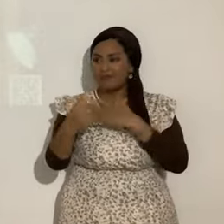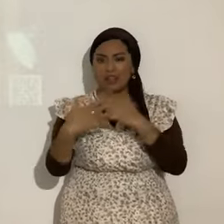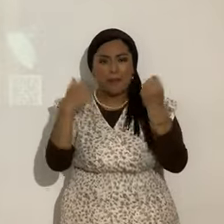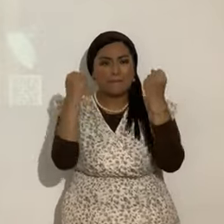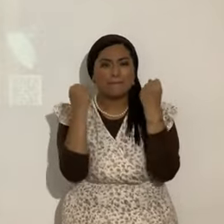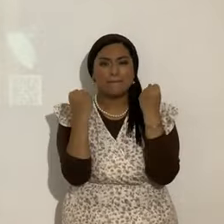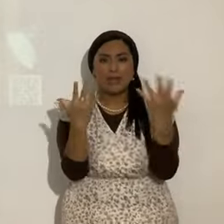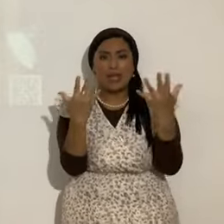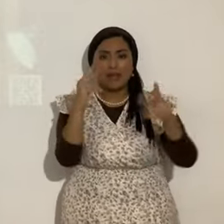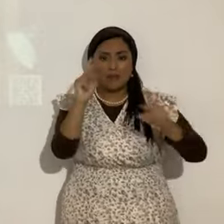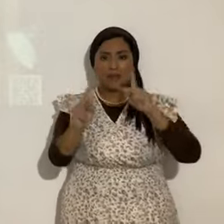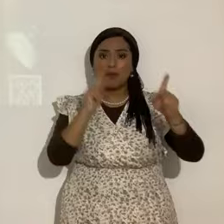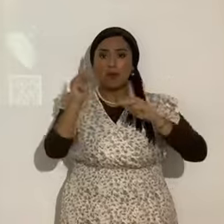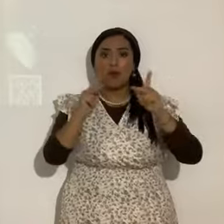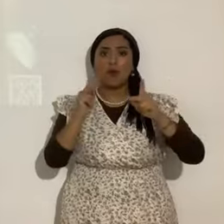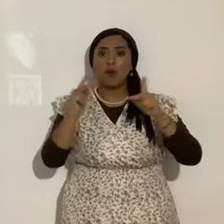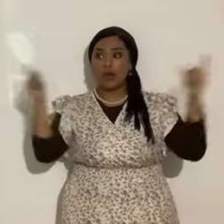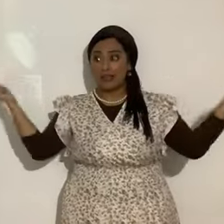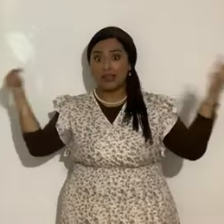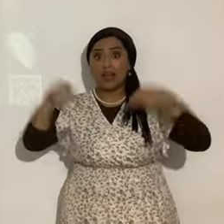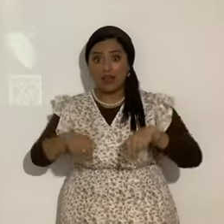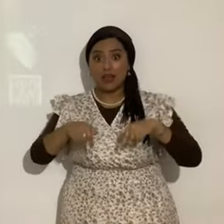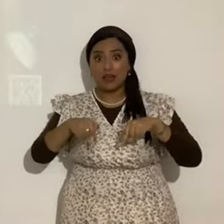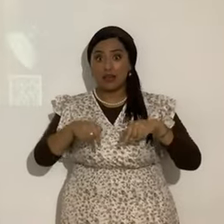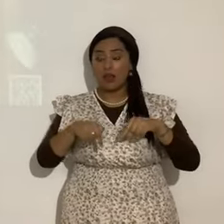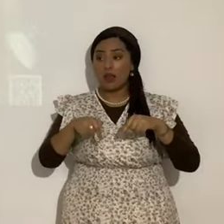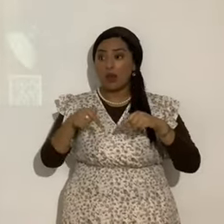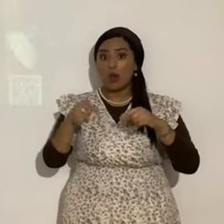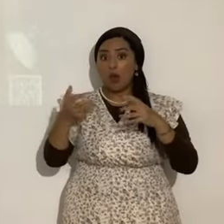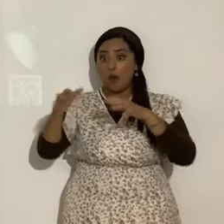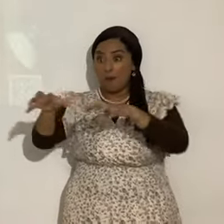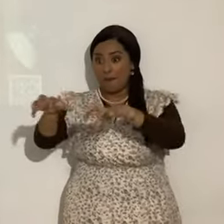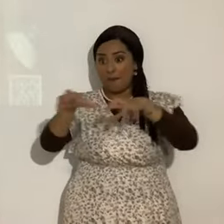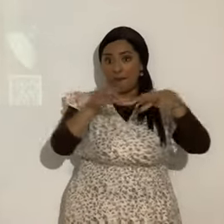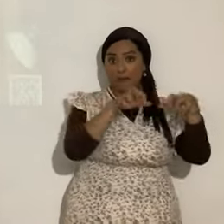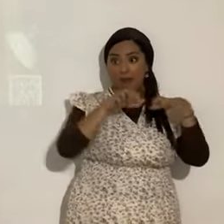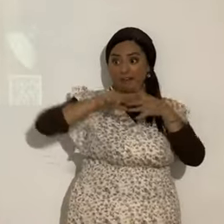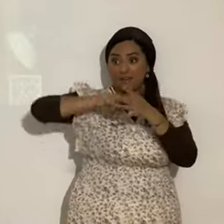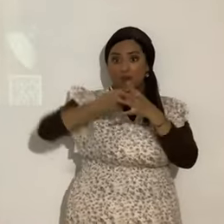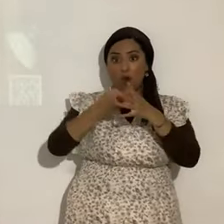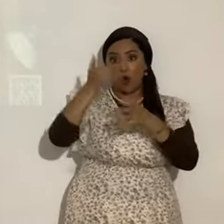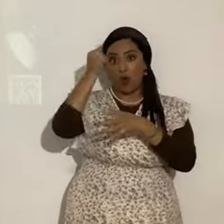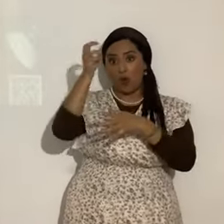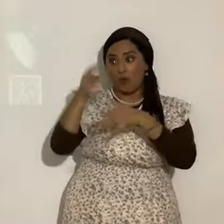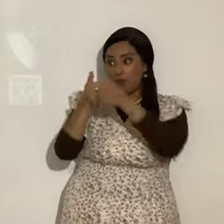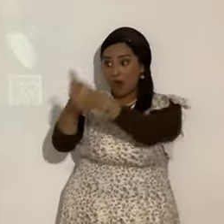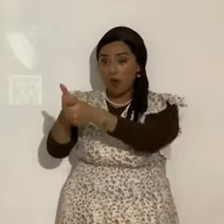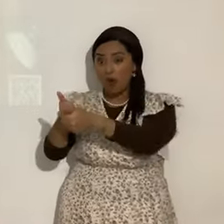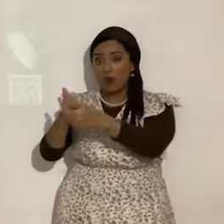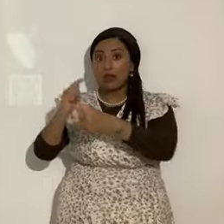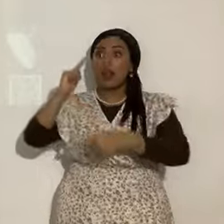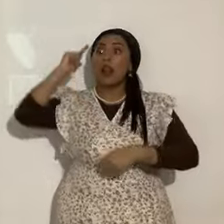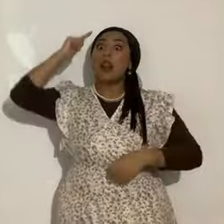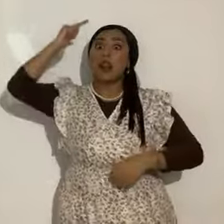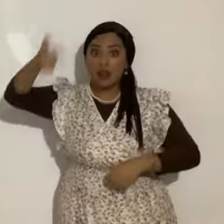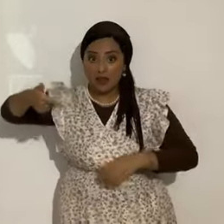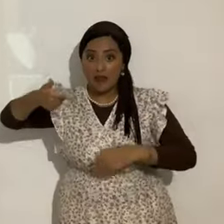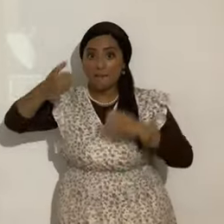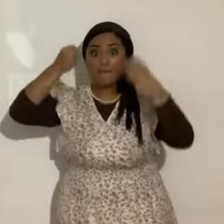de personas. Que respondieron al llamado de Yahshua. En un inicio. Muchos se apartaron. De él.